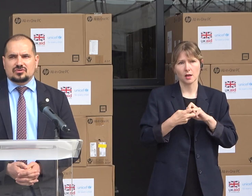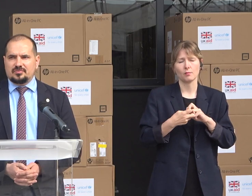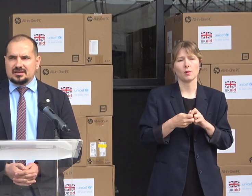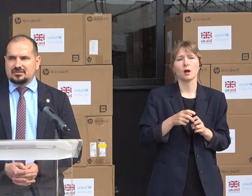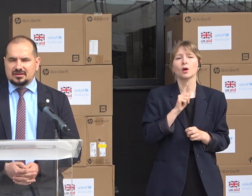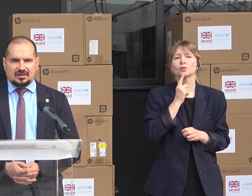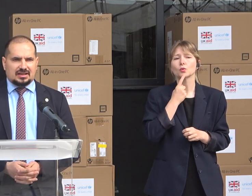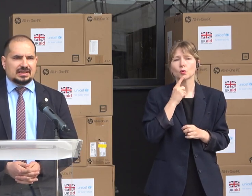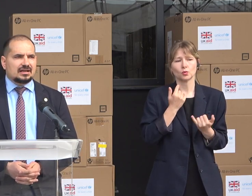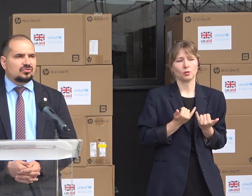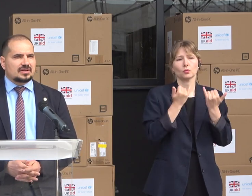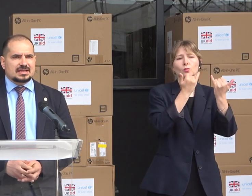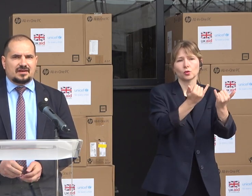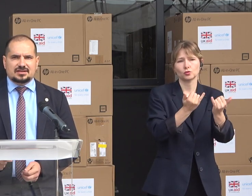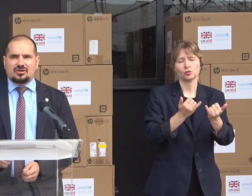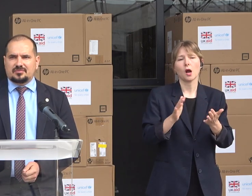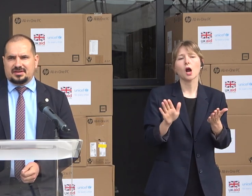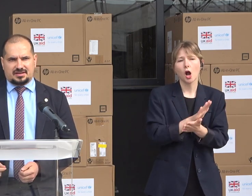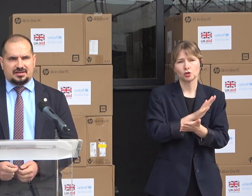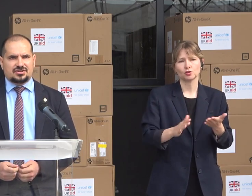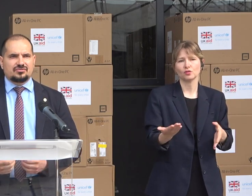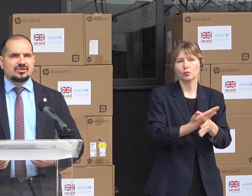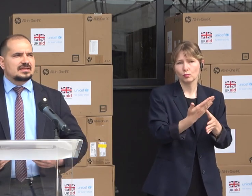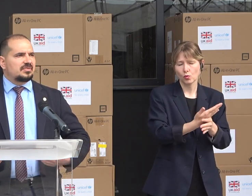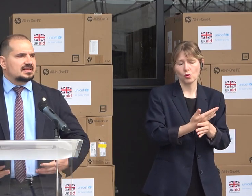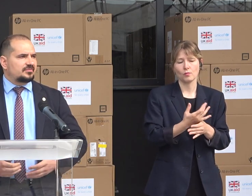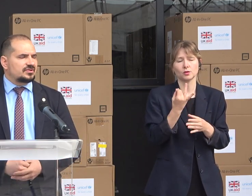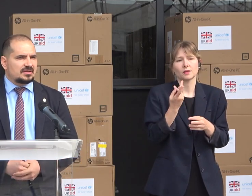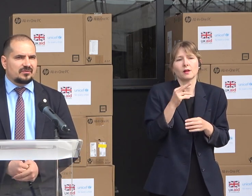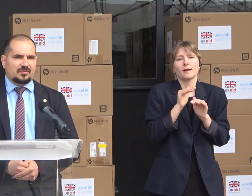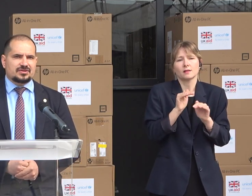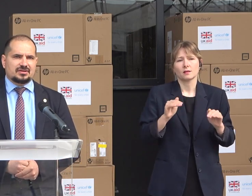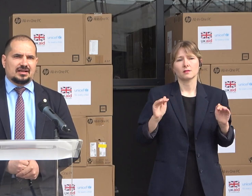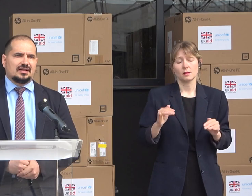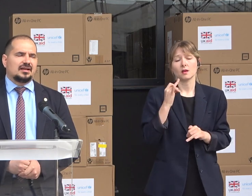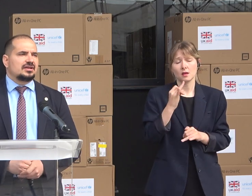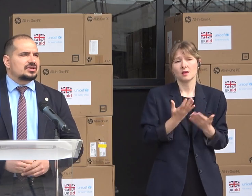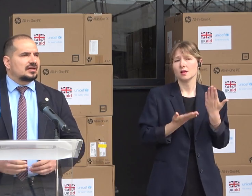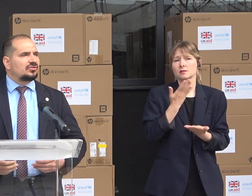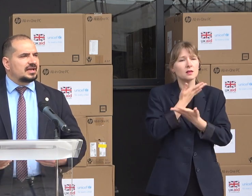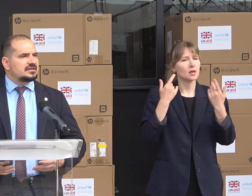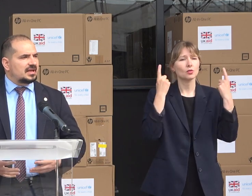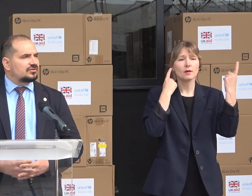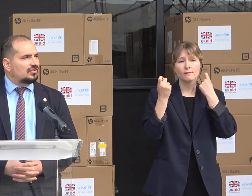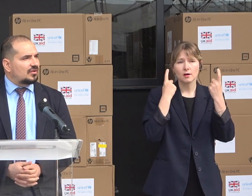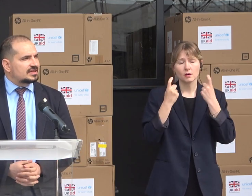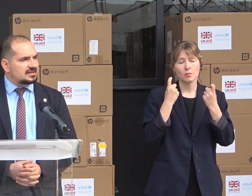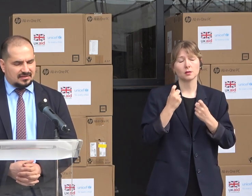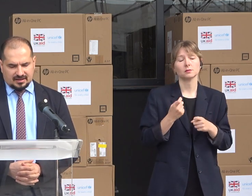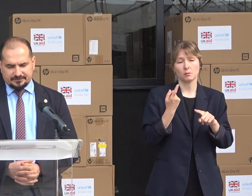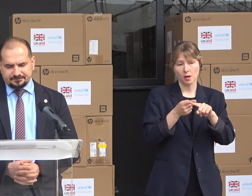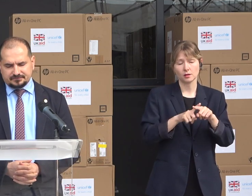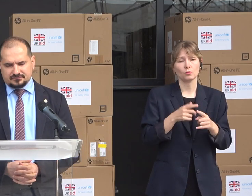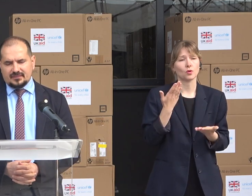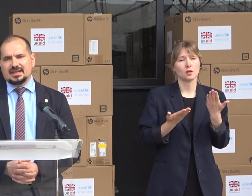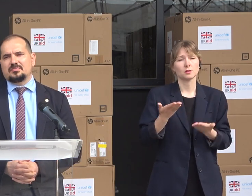prietenos copiilor, dacă lucrul ăsta se face doar pe hârtie și nu este bazat pe un sistem informațional și dacă colegii mei nu au acces